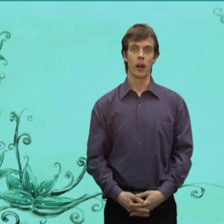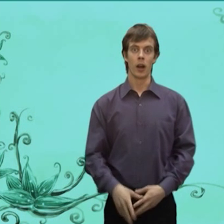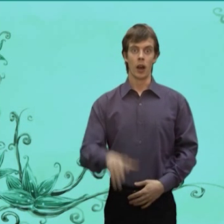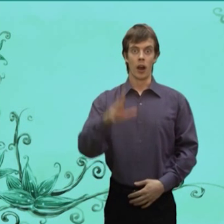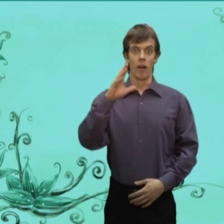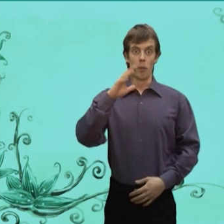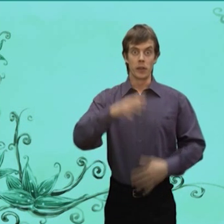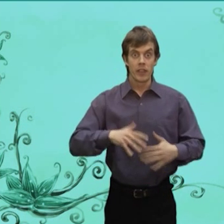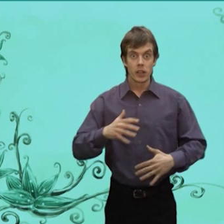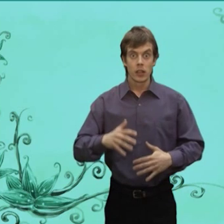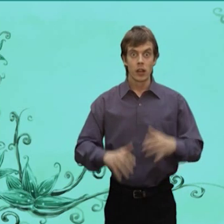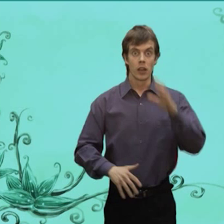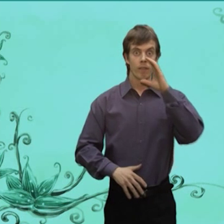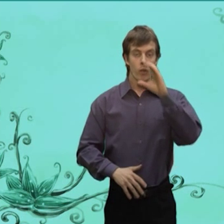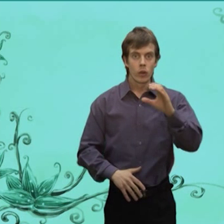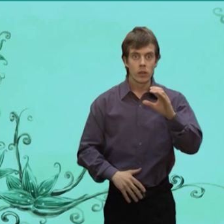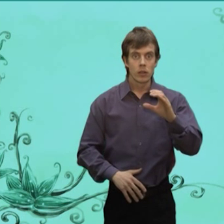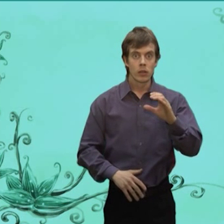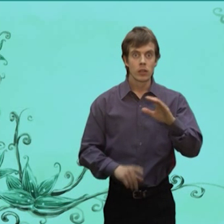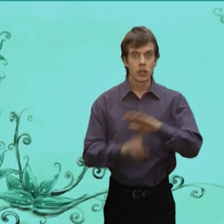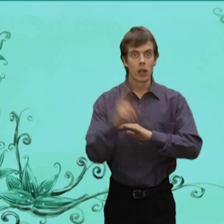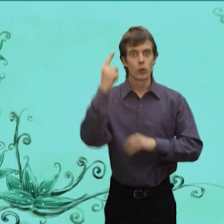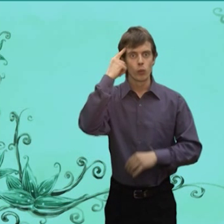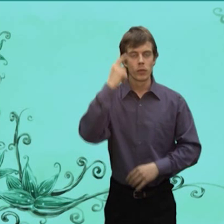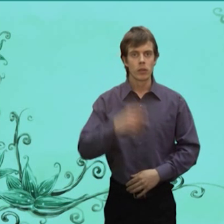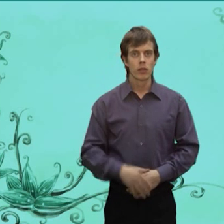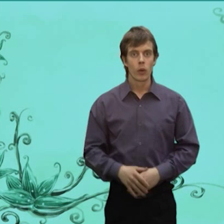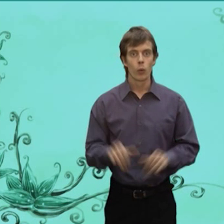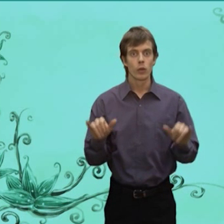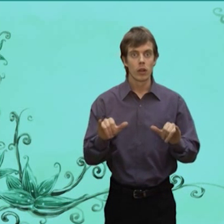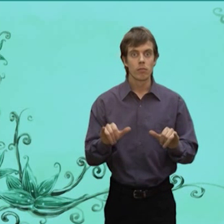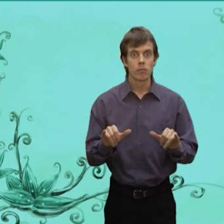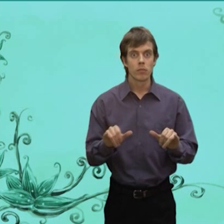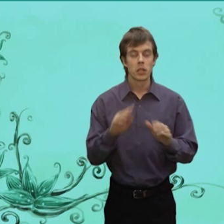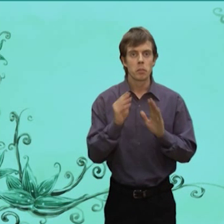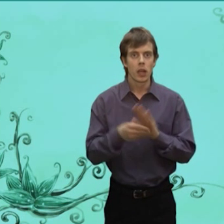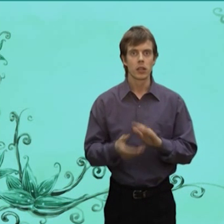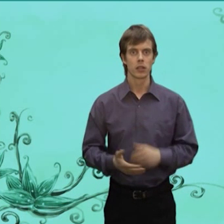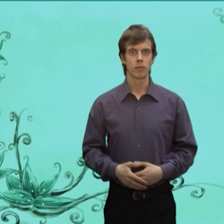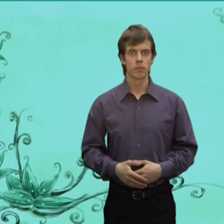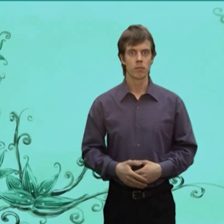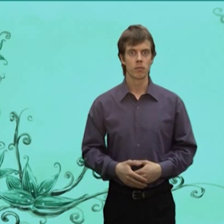А медведь И волк Стали Думать Где бы им Спрятаться